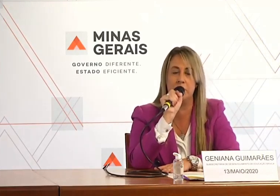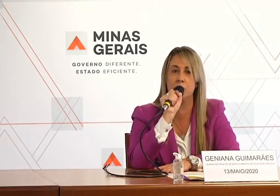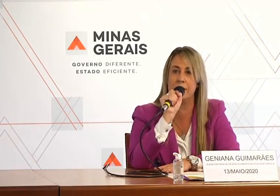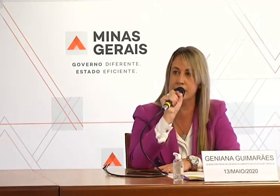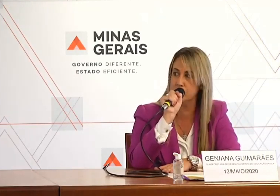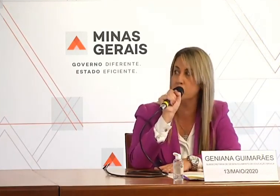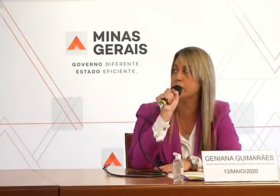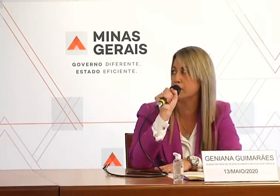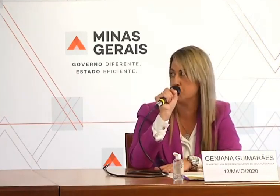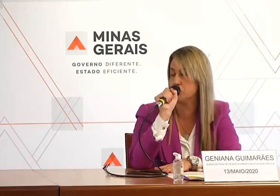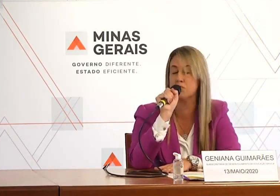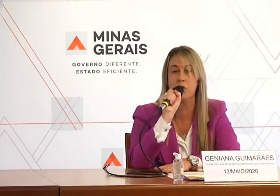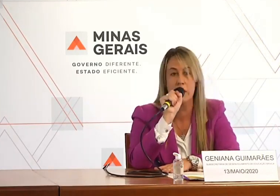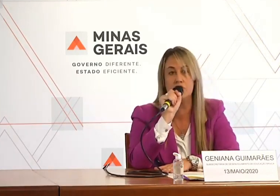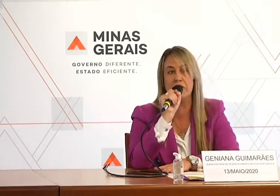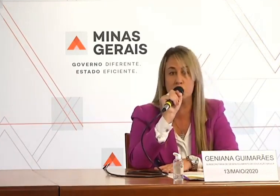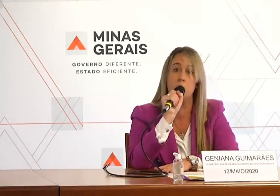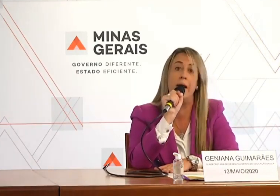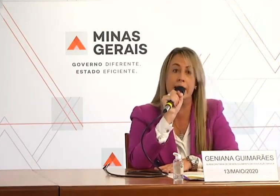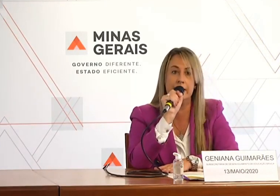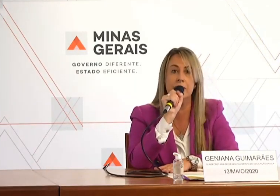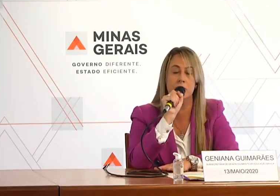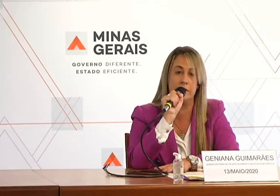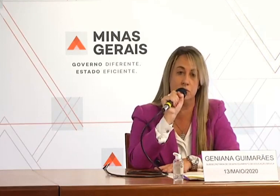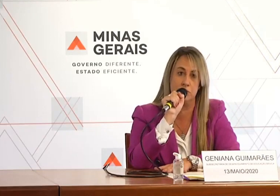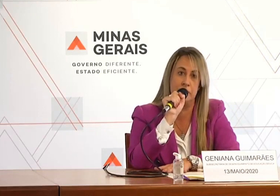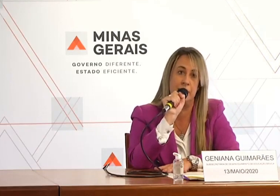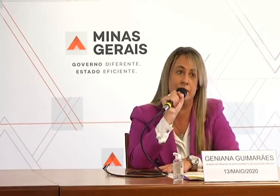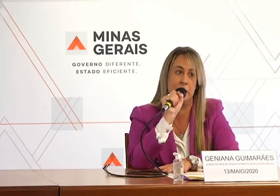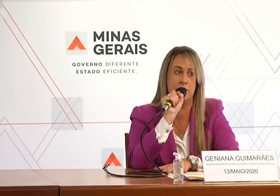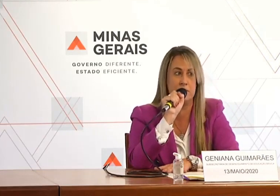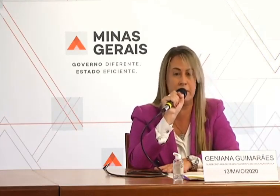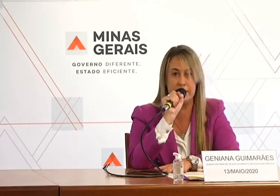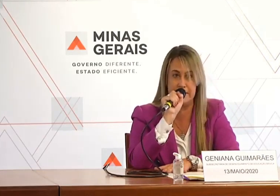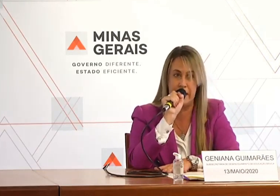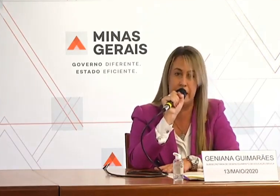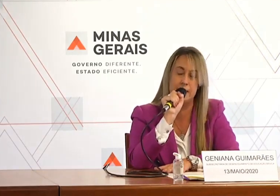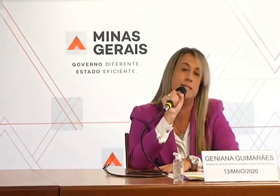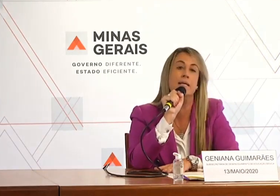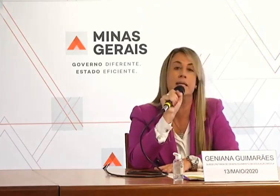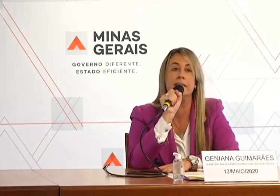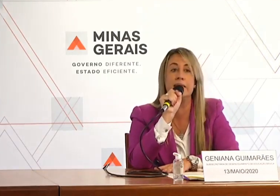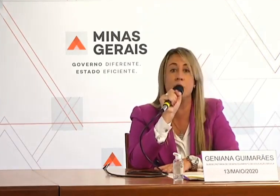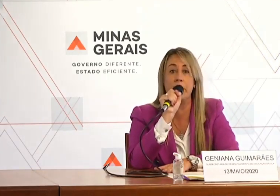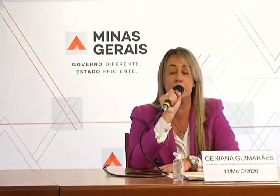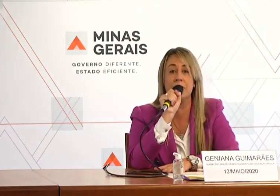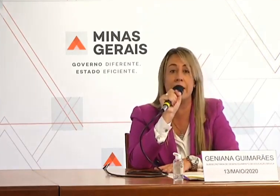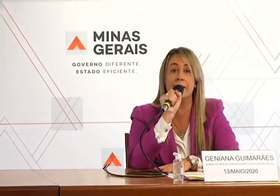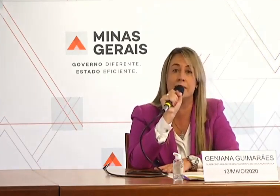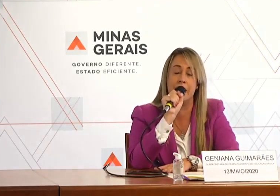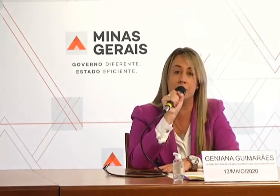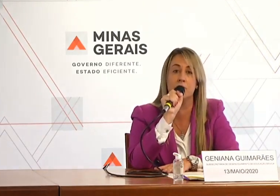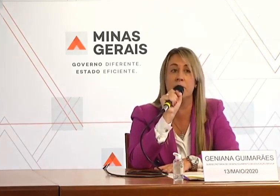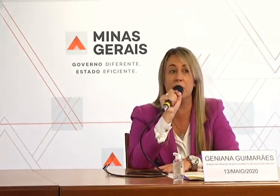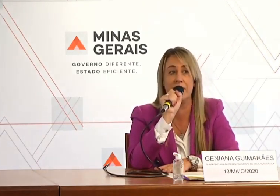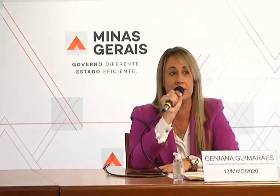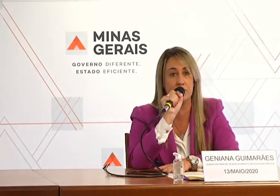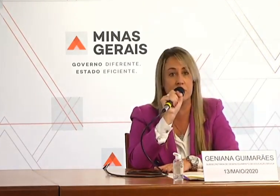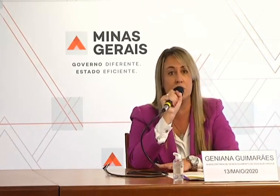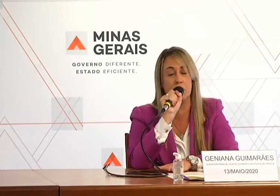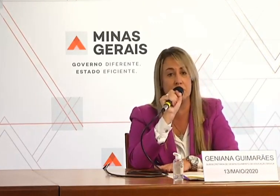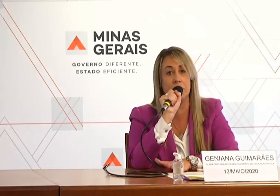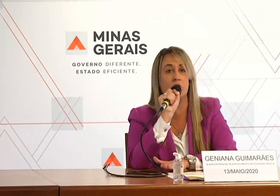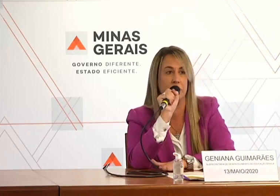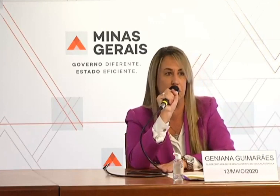planejamento bastante cuidadoso de retomada das aulas presenciais. E nesse momento será realizado também uma